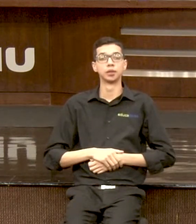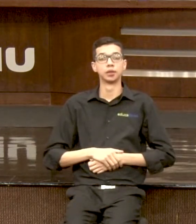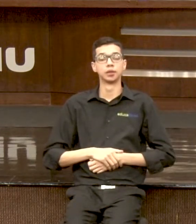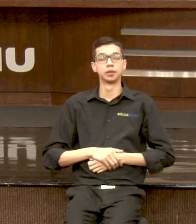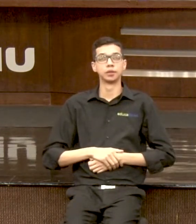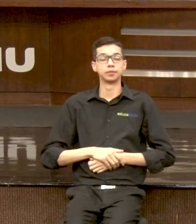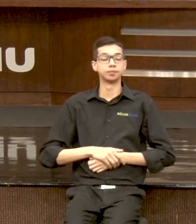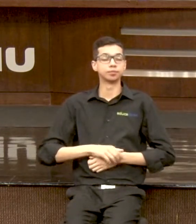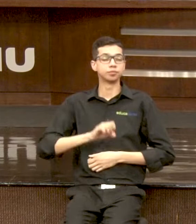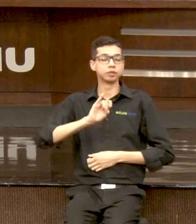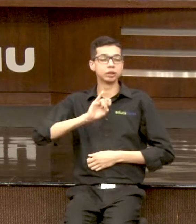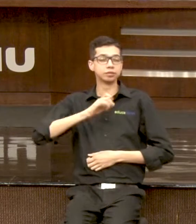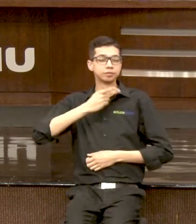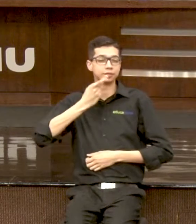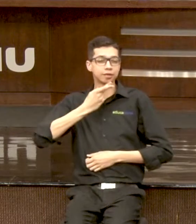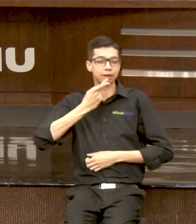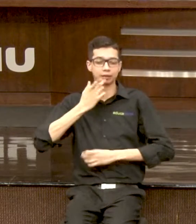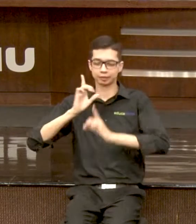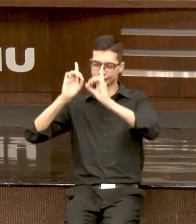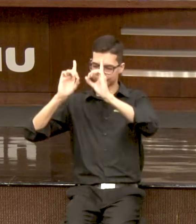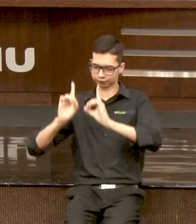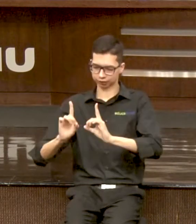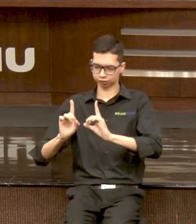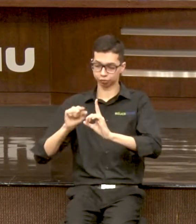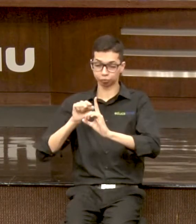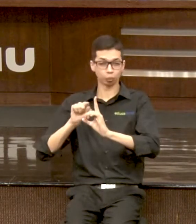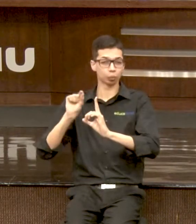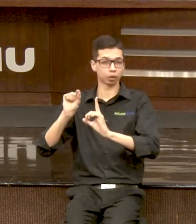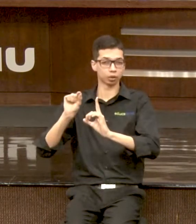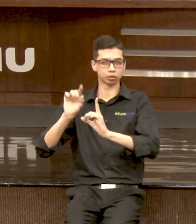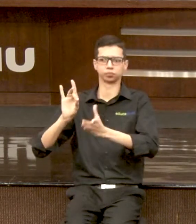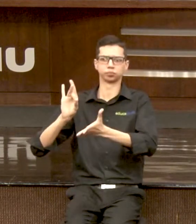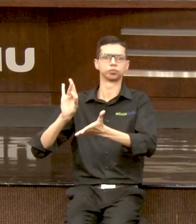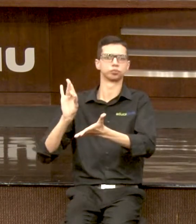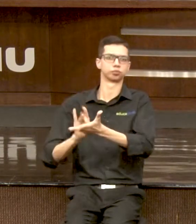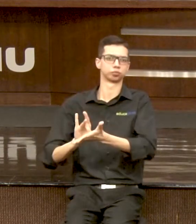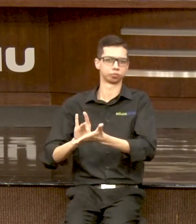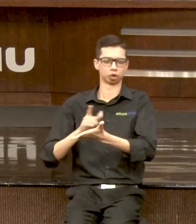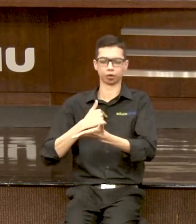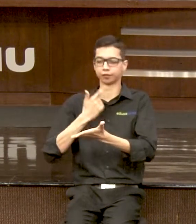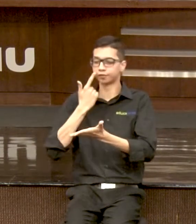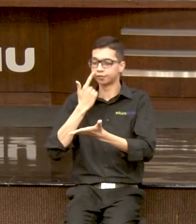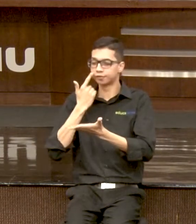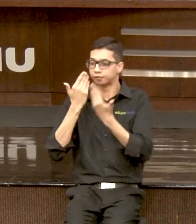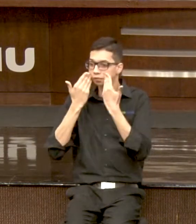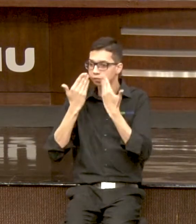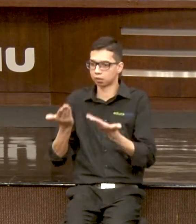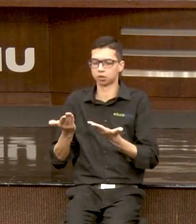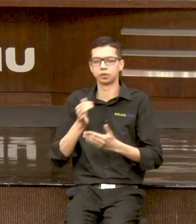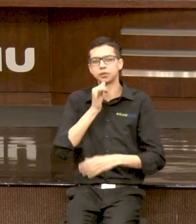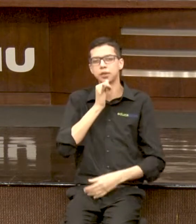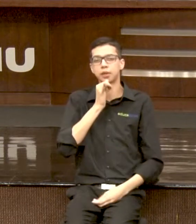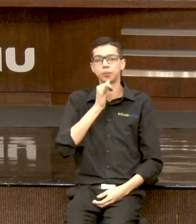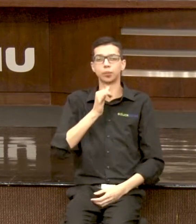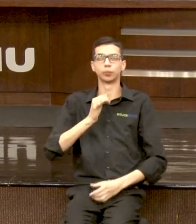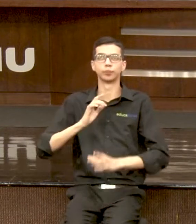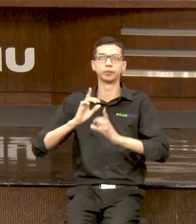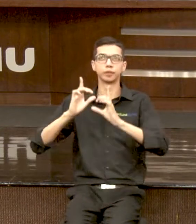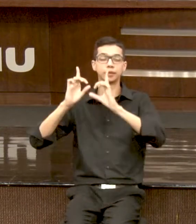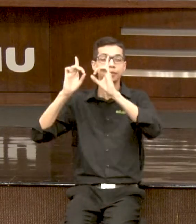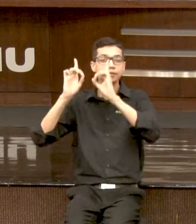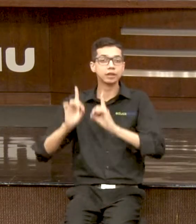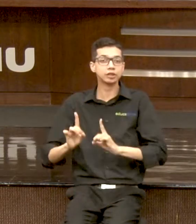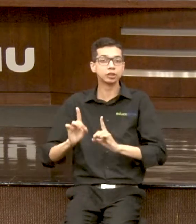a gente está dizendo de algo que é concreto. Se eu falar para vocês assim, deficiência auditiva,